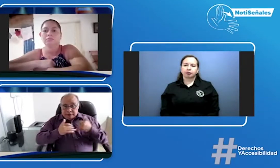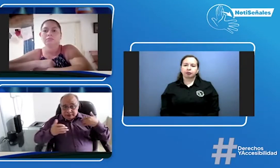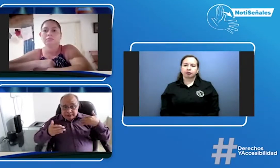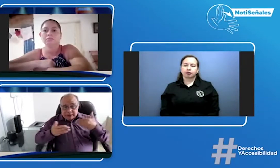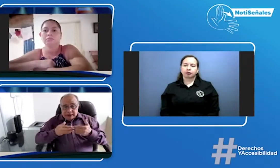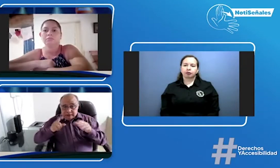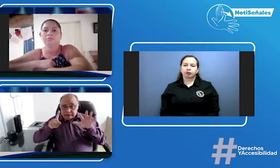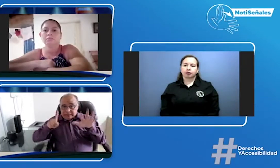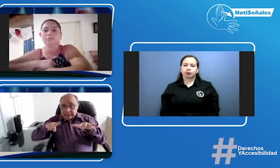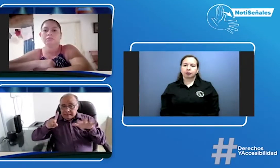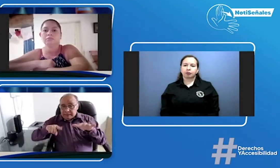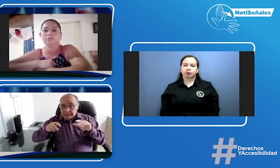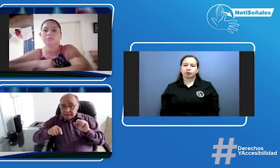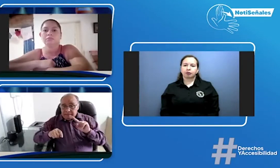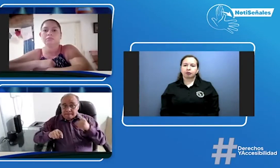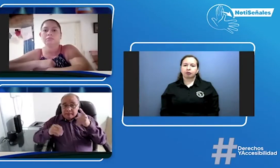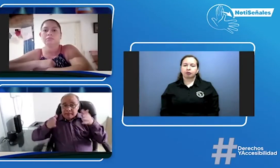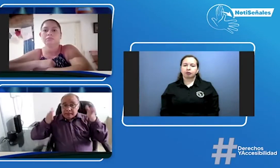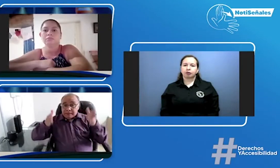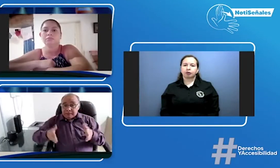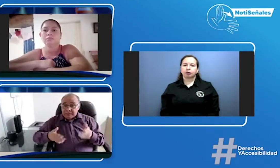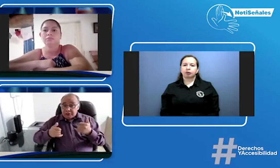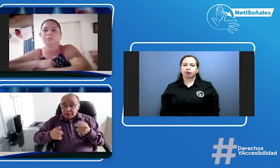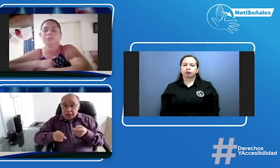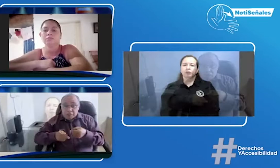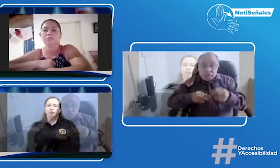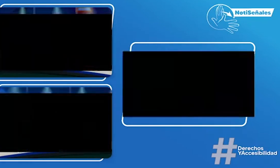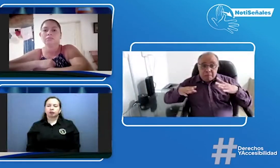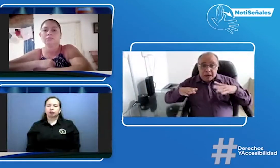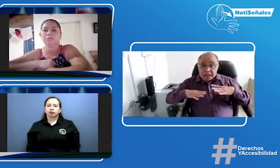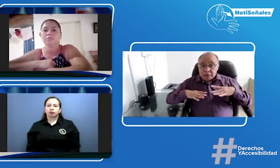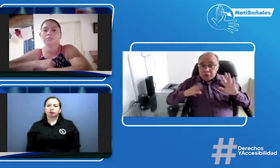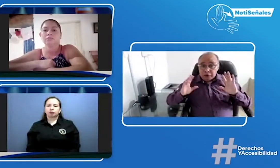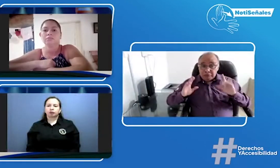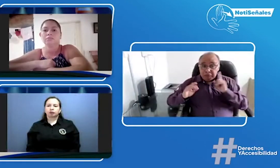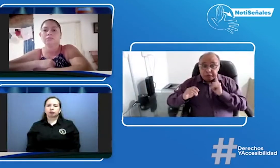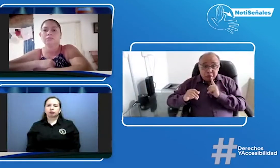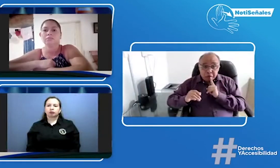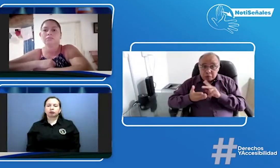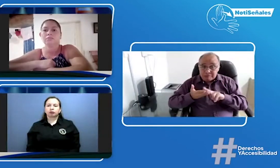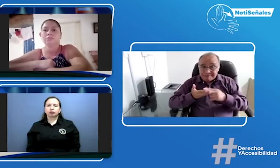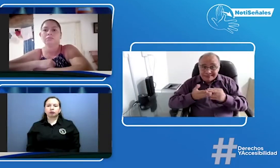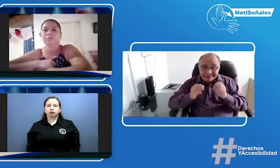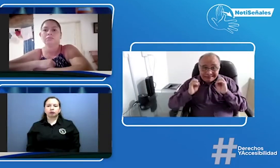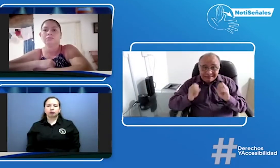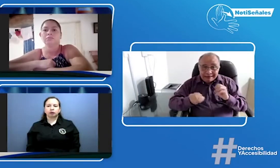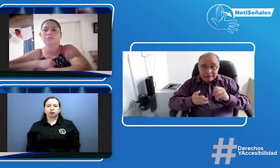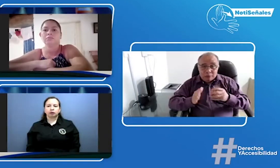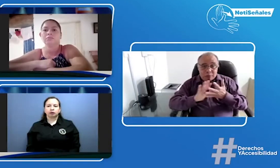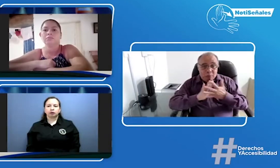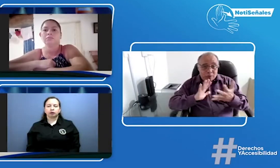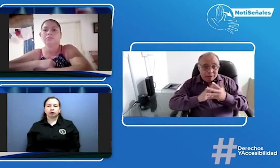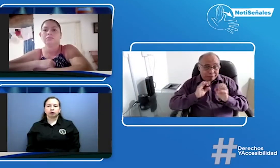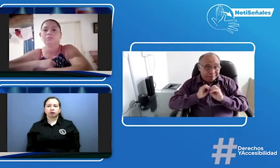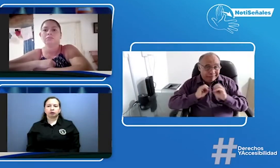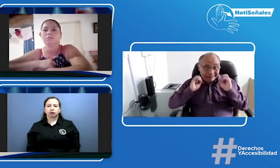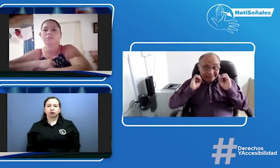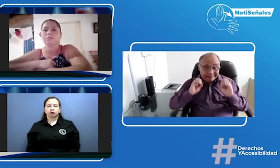¿Qué quiere decir que ya llevan este primer semestre, ya van a salir a vacaciones y los estudiantes